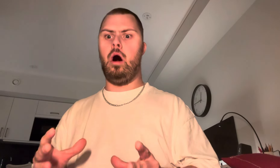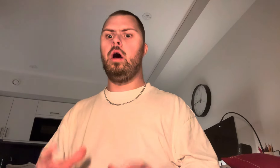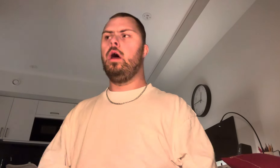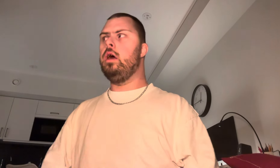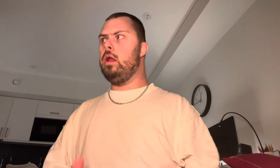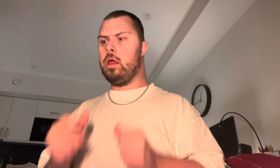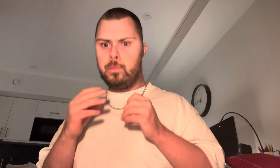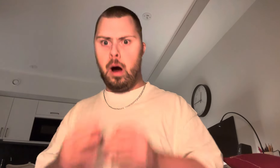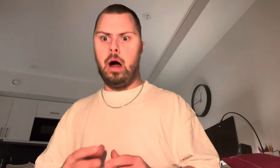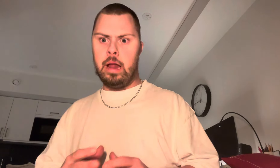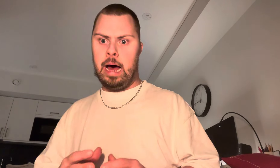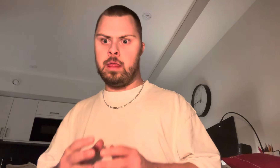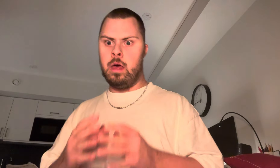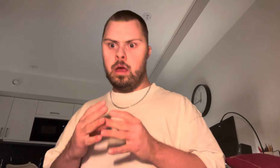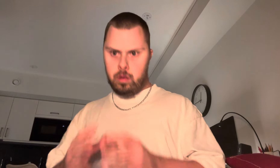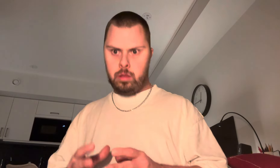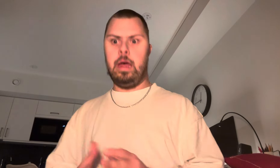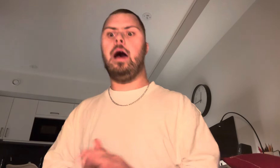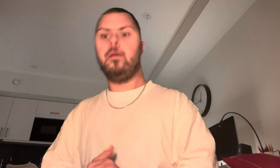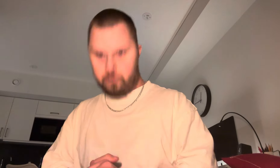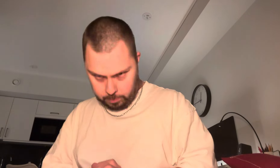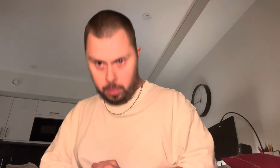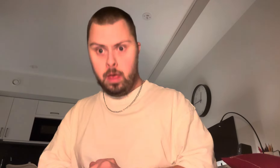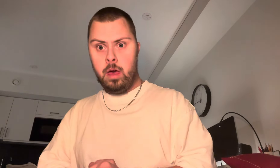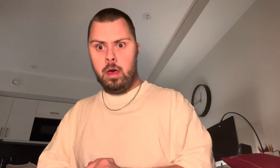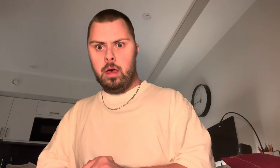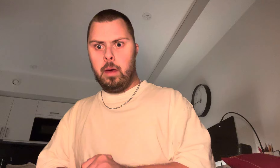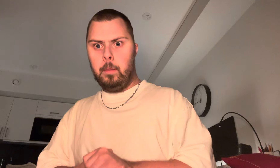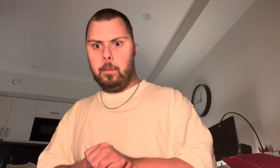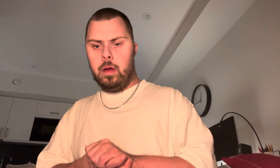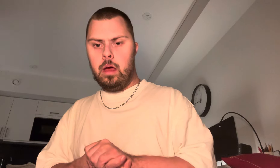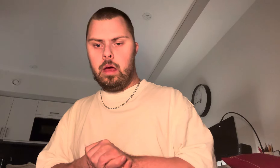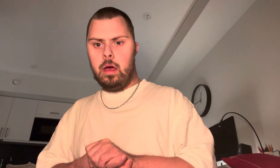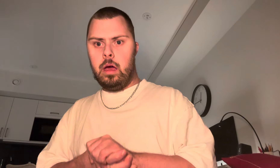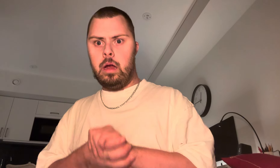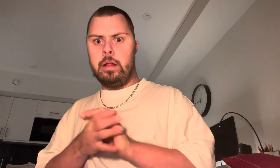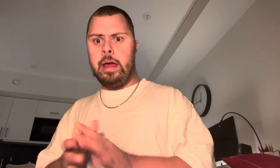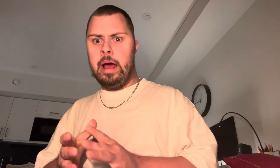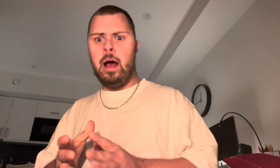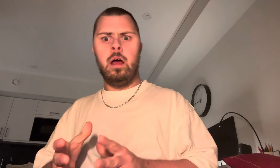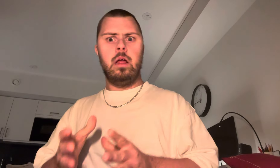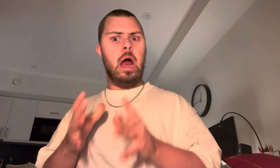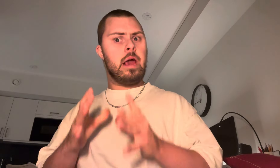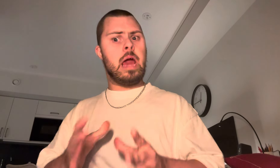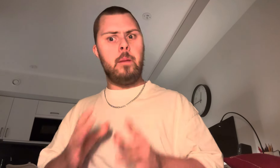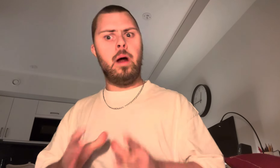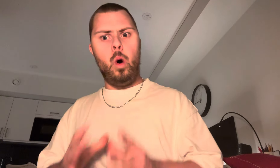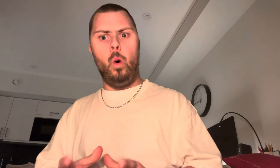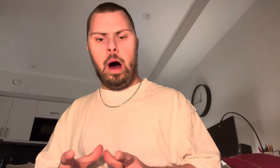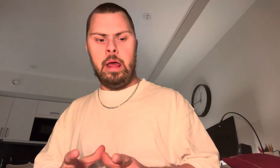sparas. Just det. Det gamla årets